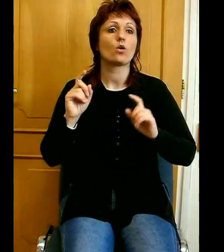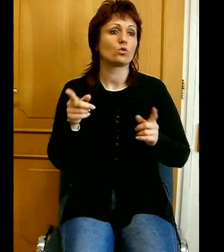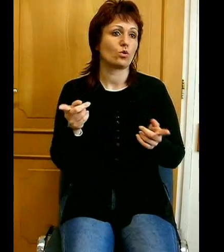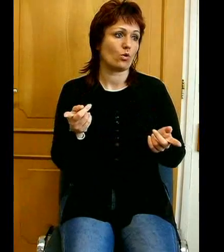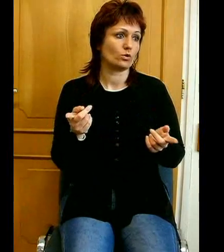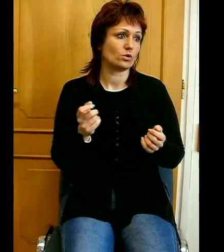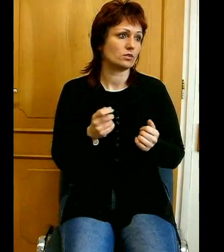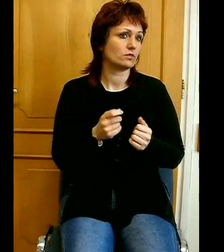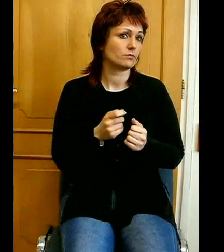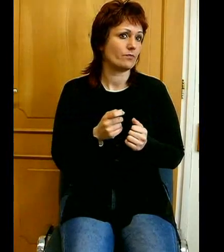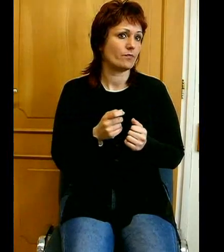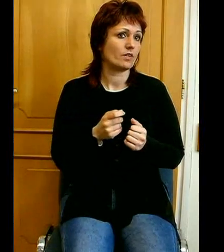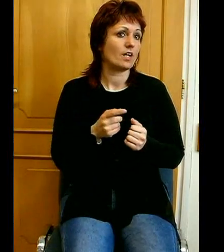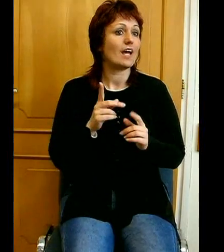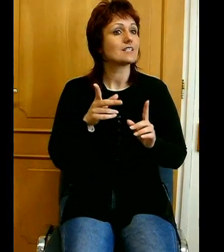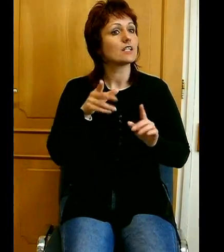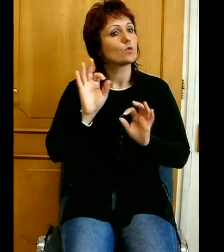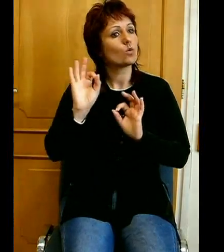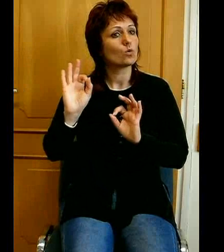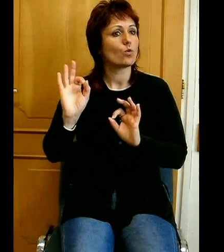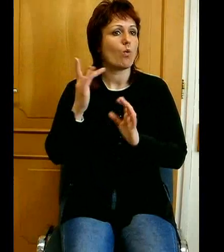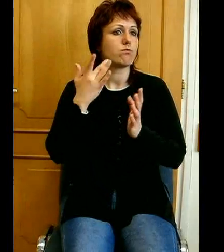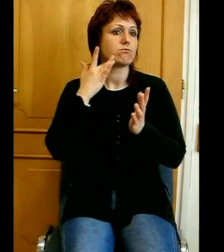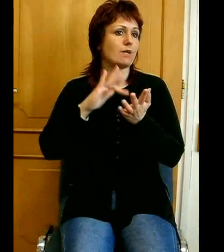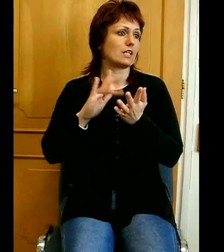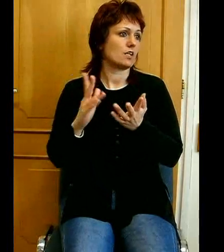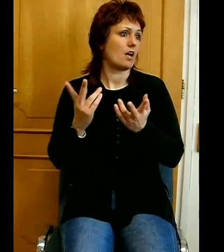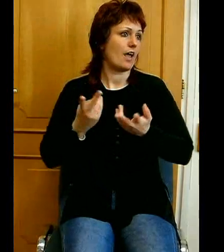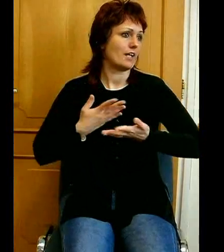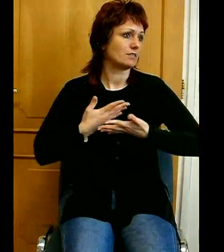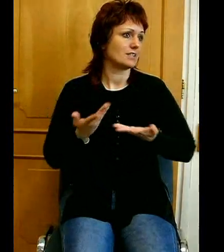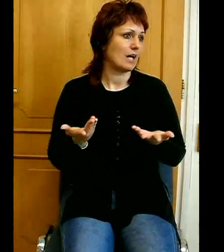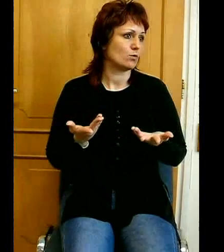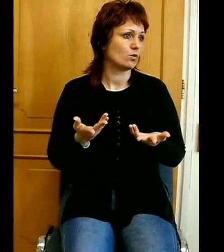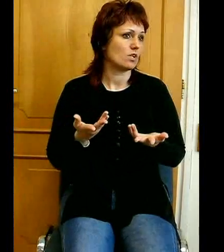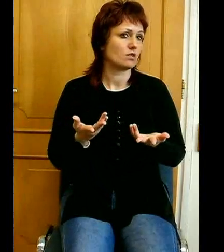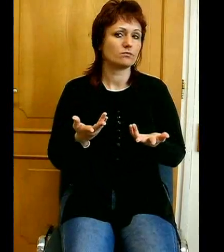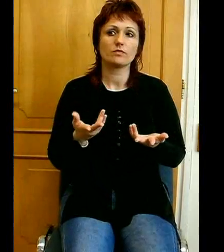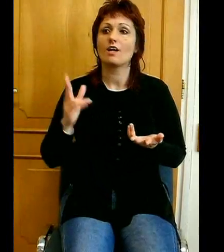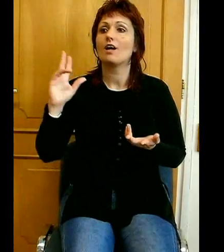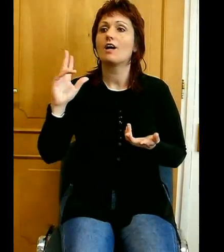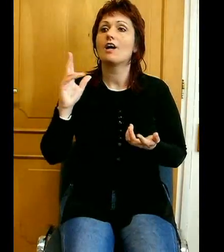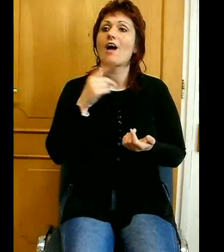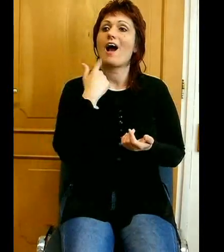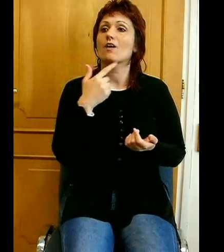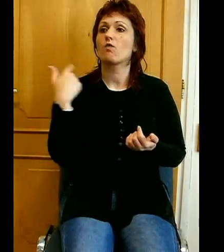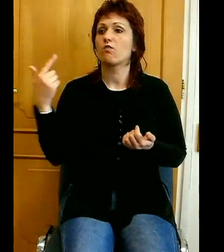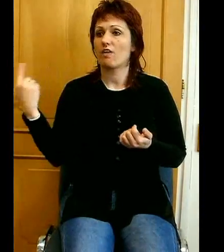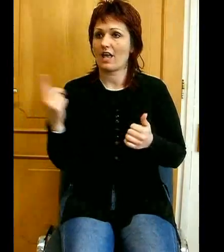ezért lehető példa számunkra e tekintetben is. Három fejezetben szeretném elmondani röviden